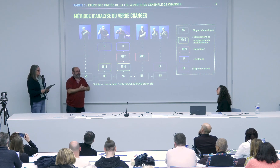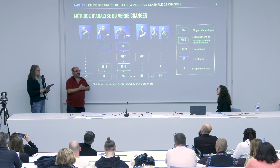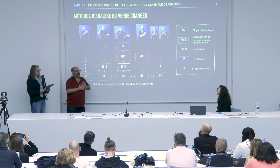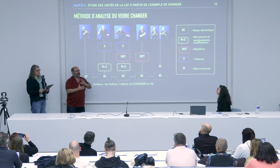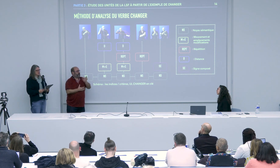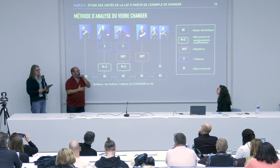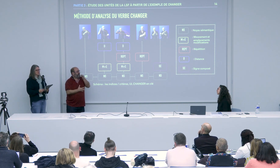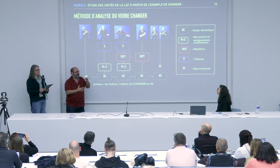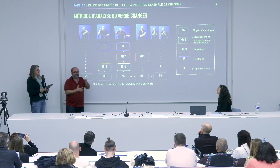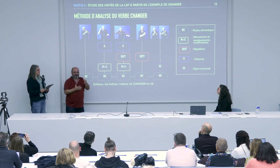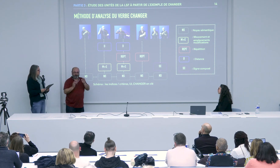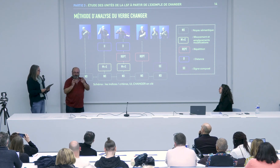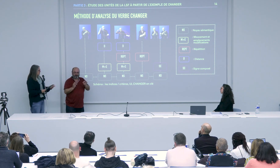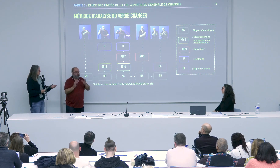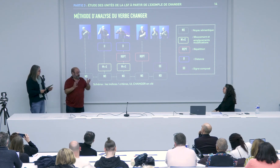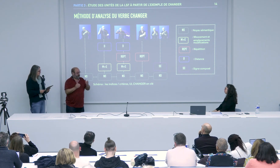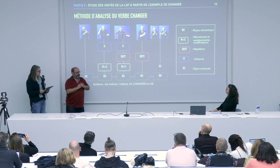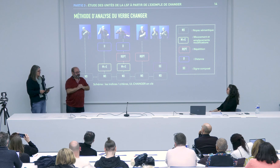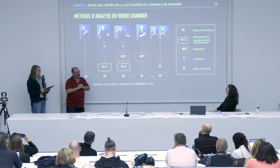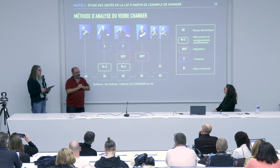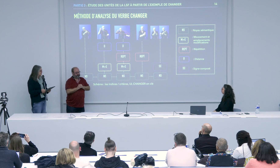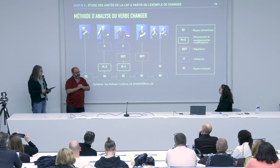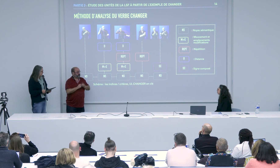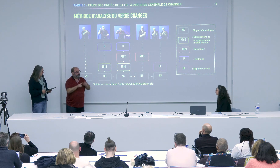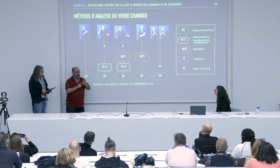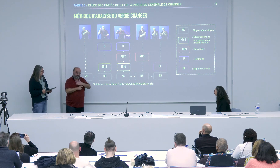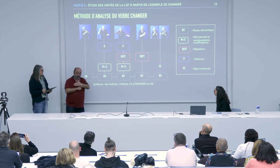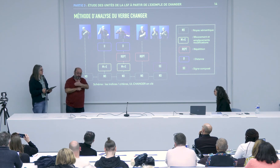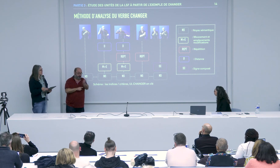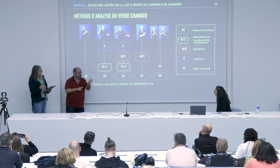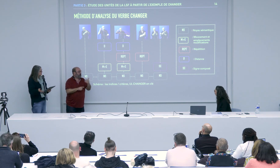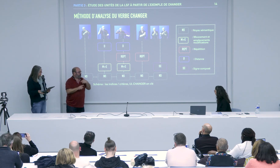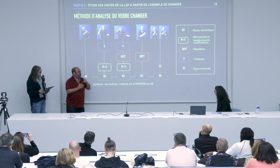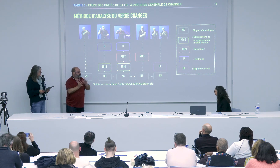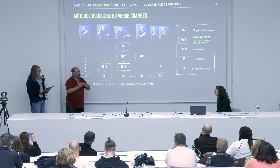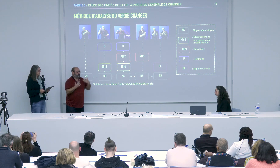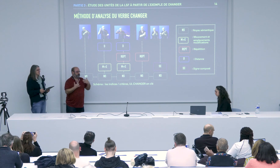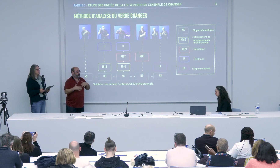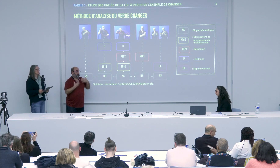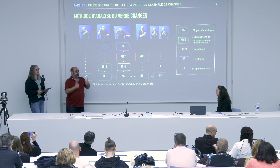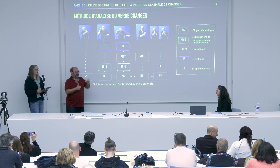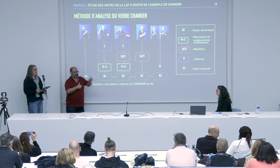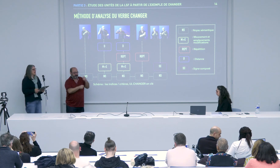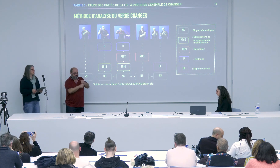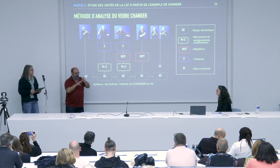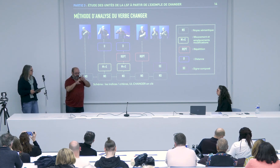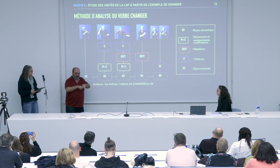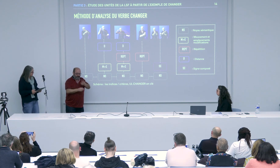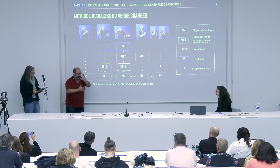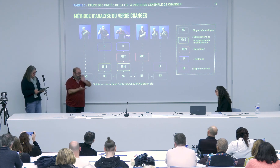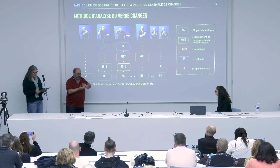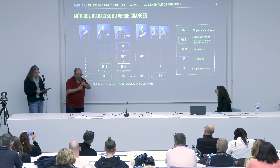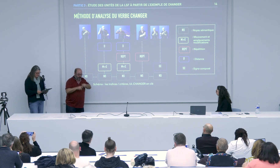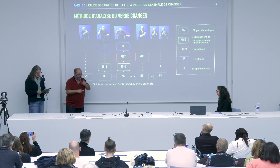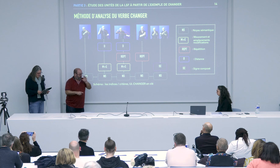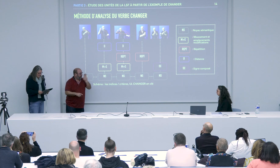juste te dire que comme les autres j'ai beaucoup apprécié ta thèse et j'ai lu avec